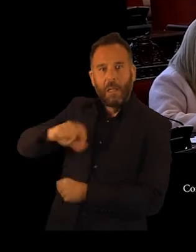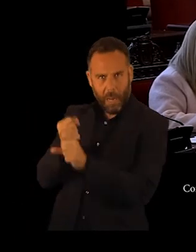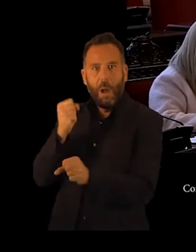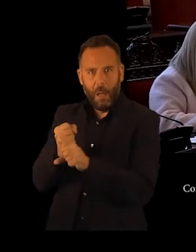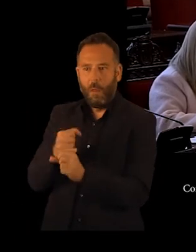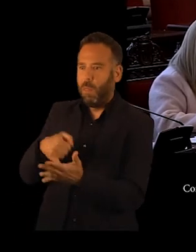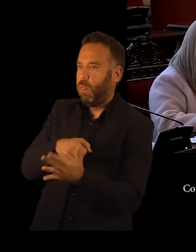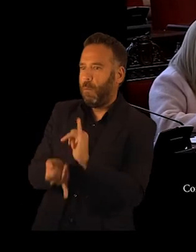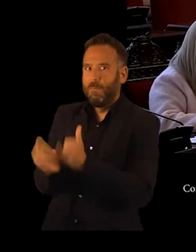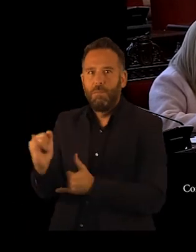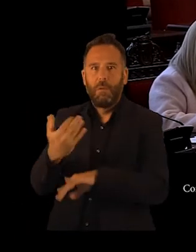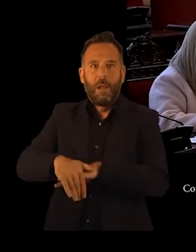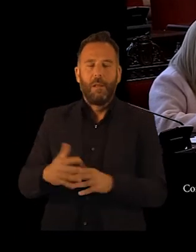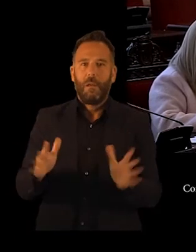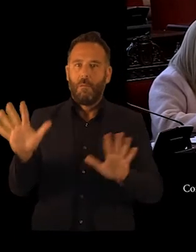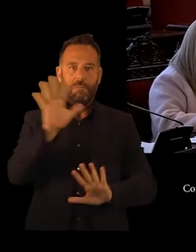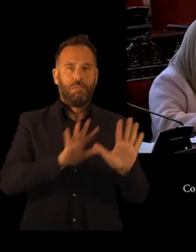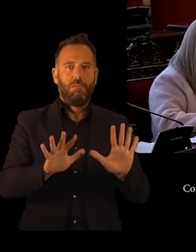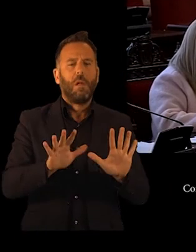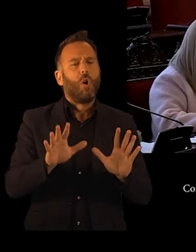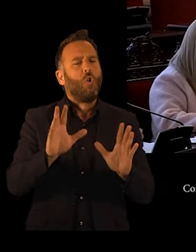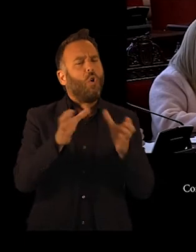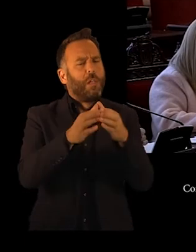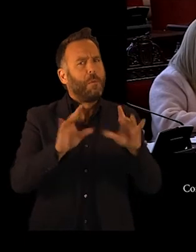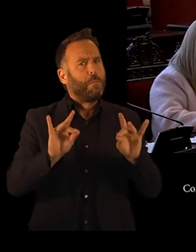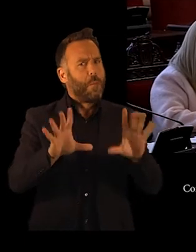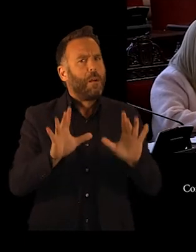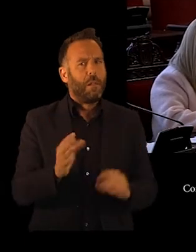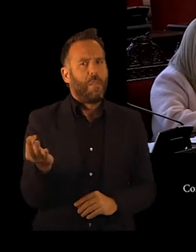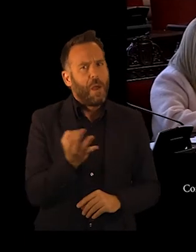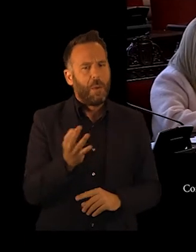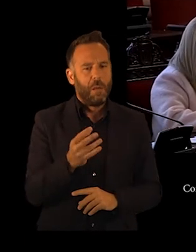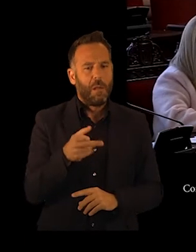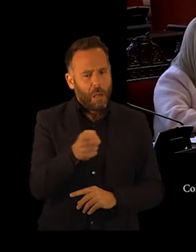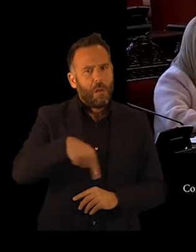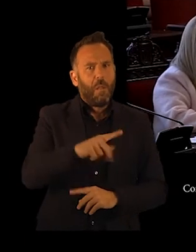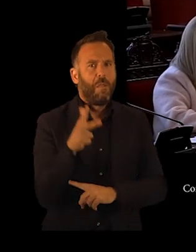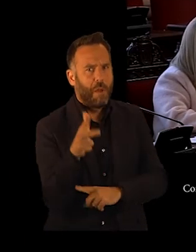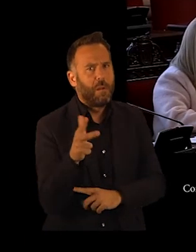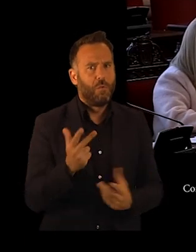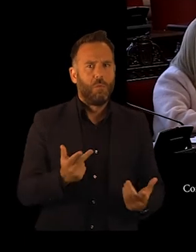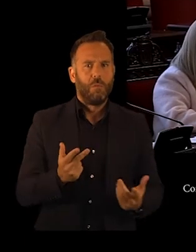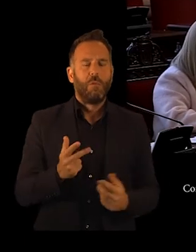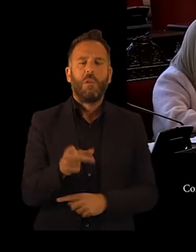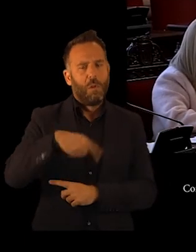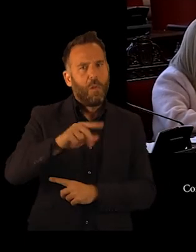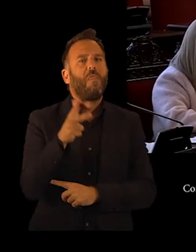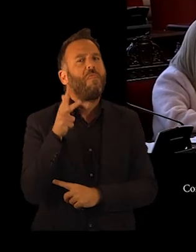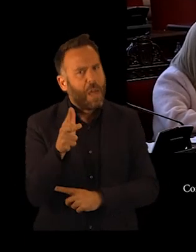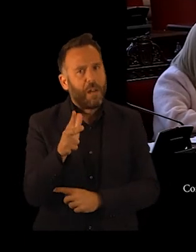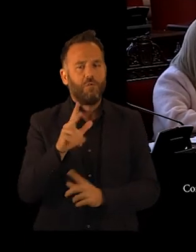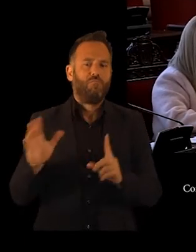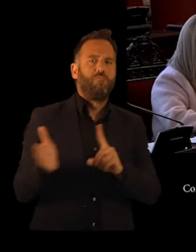colectivos bastante vulnerables. Creo que el derecho a tener acceso